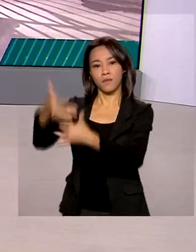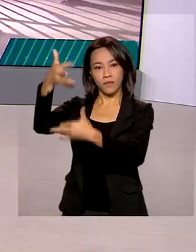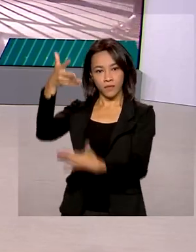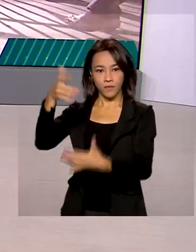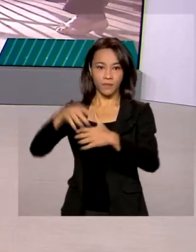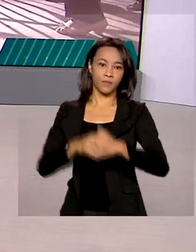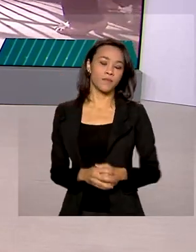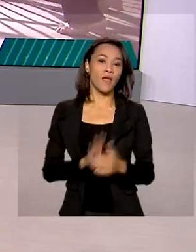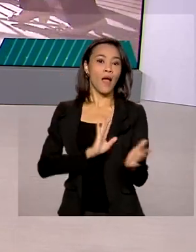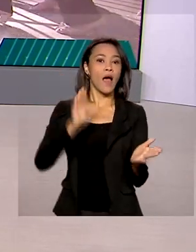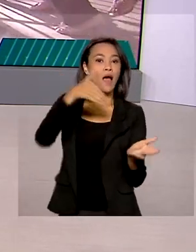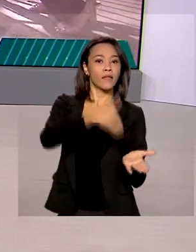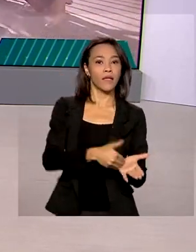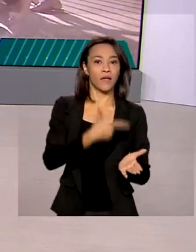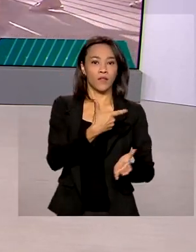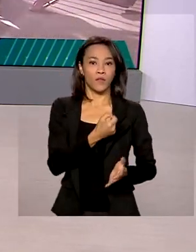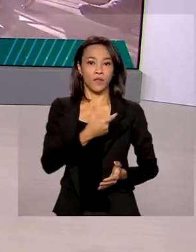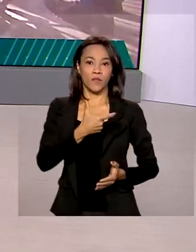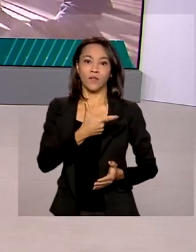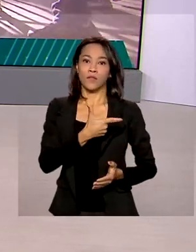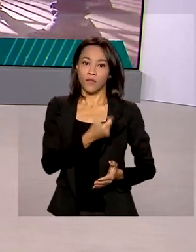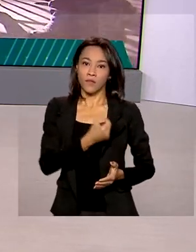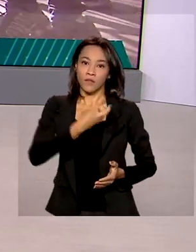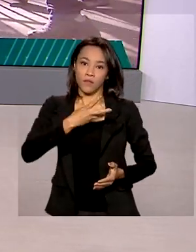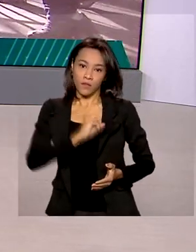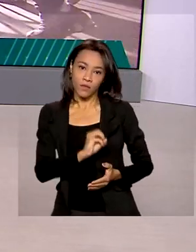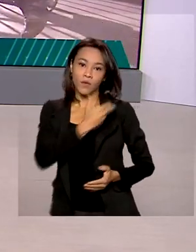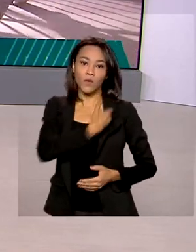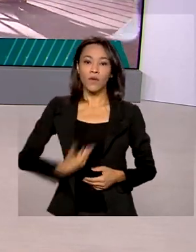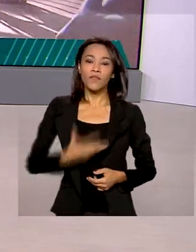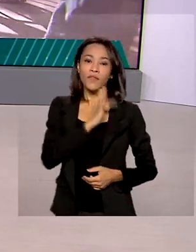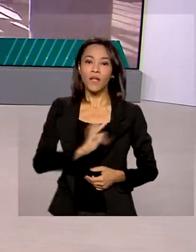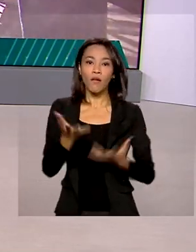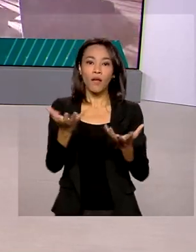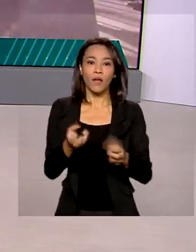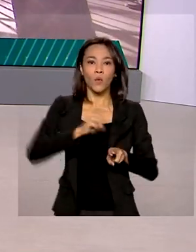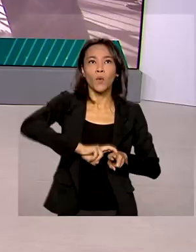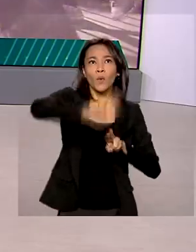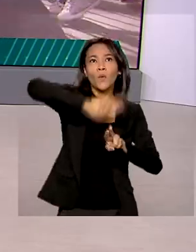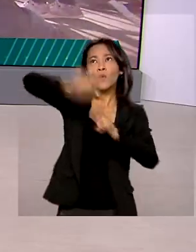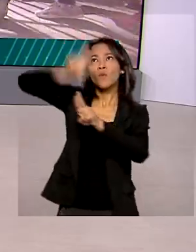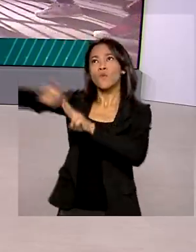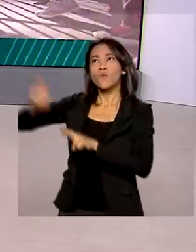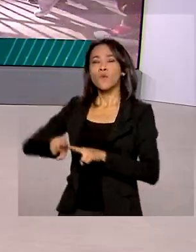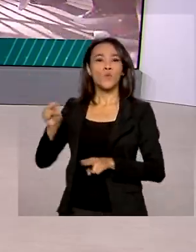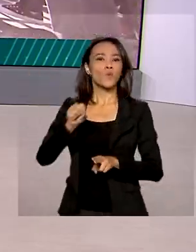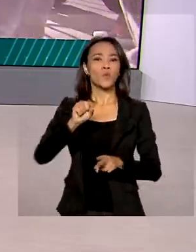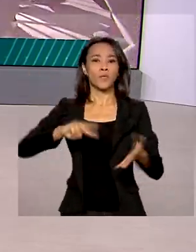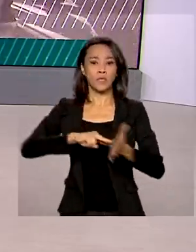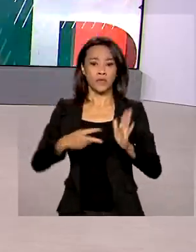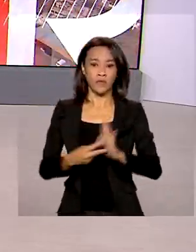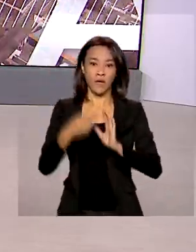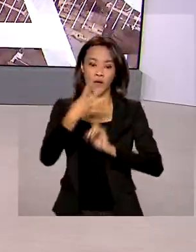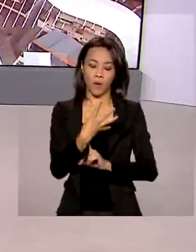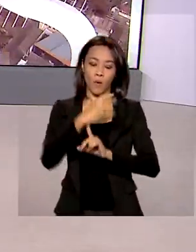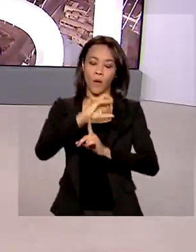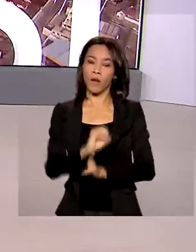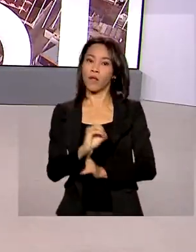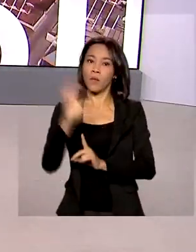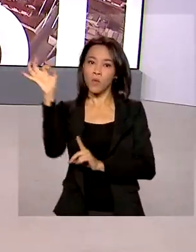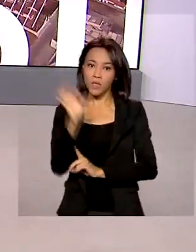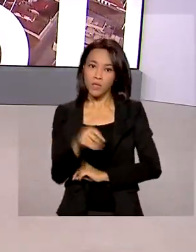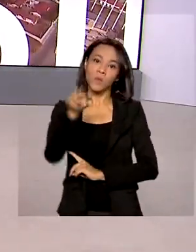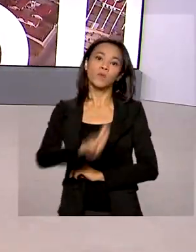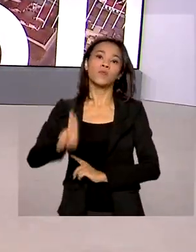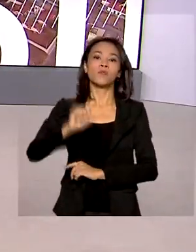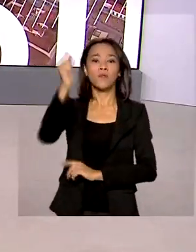Até 2030, o governo federal pretende fazer com que as ferrovias representem 40% da matriz de transporte no